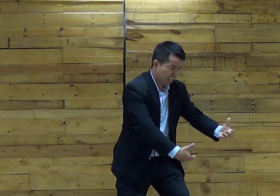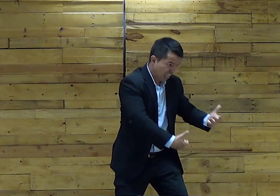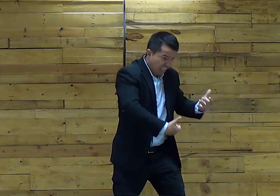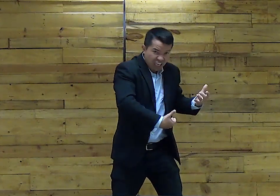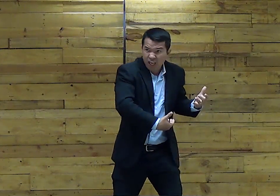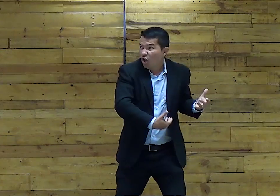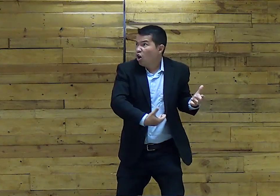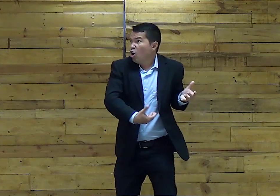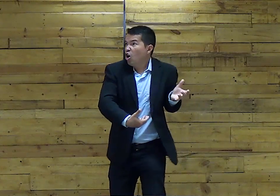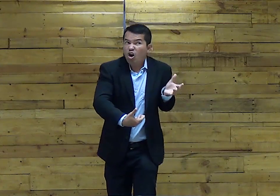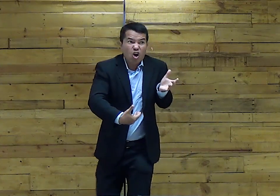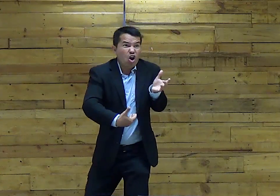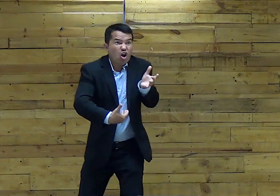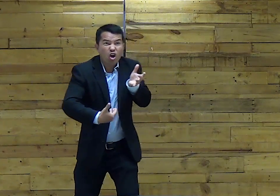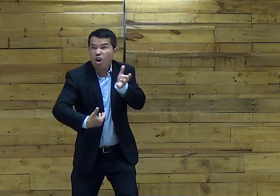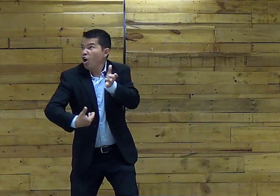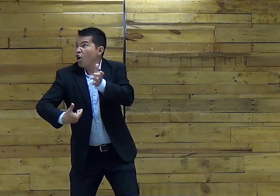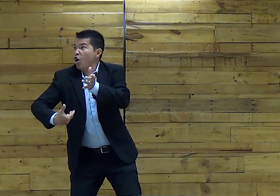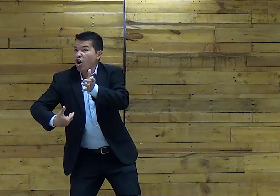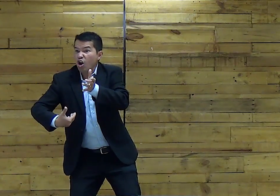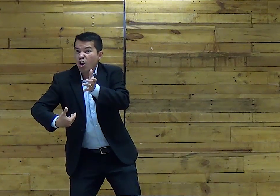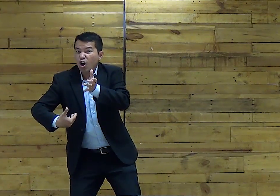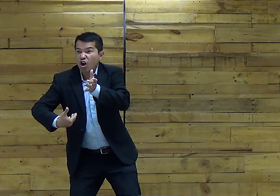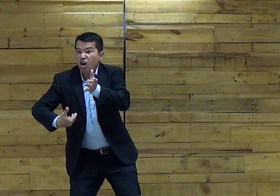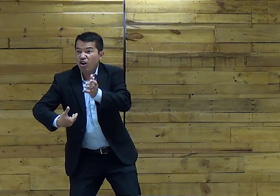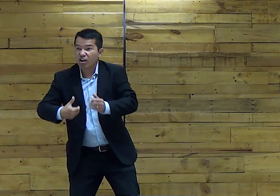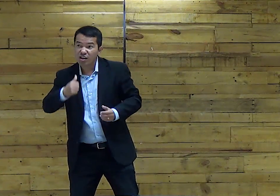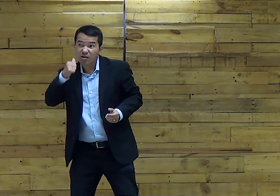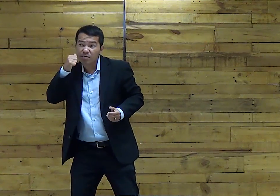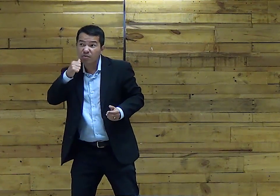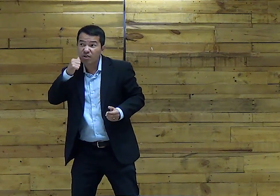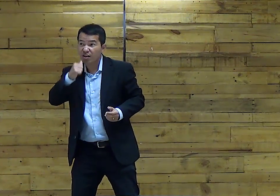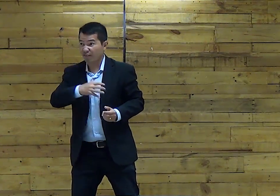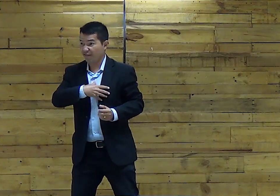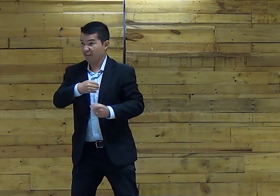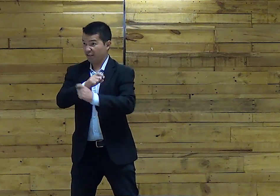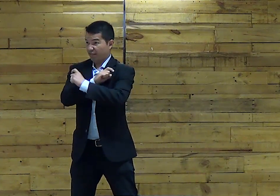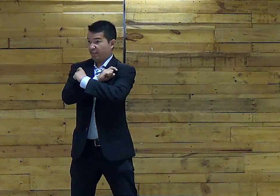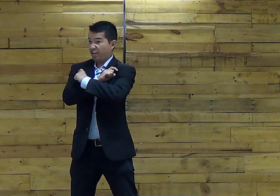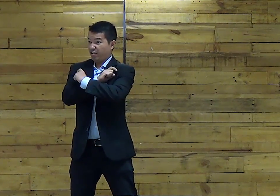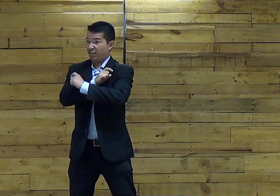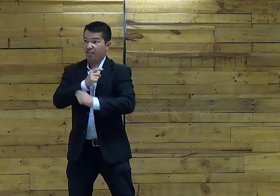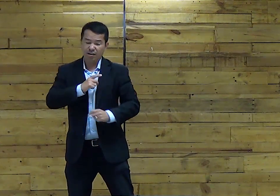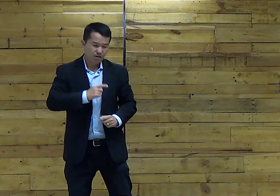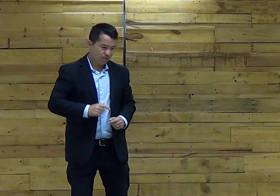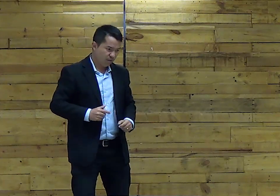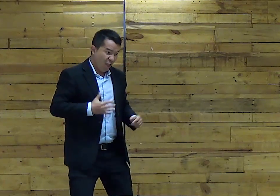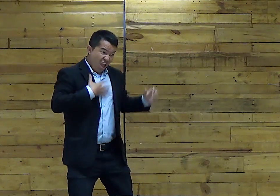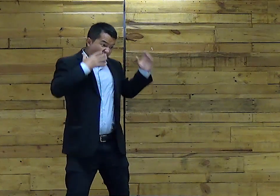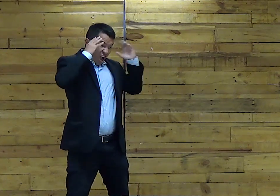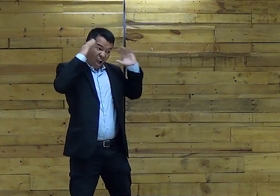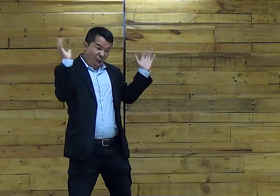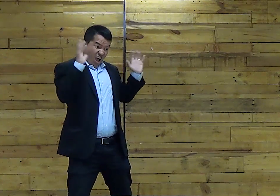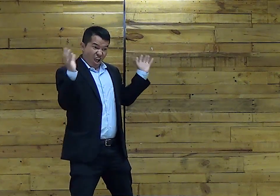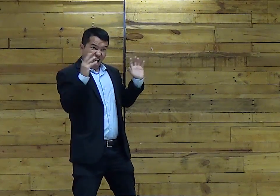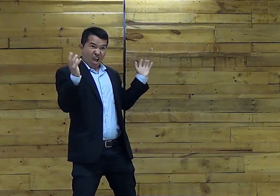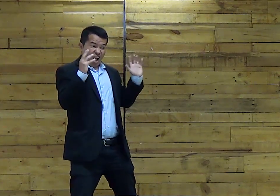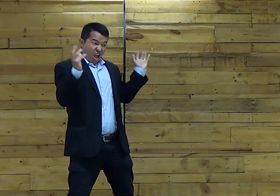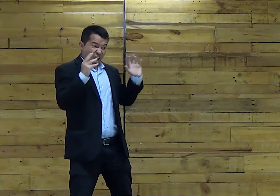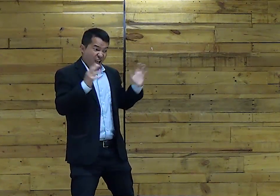fala É um bebê É um bebê Que tem ali E a filha do faraó Fica